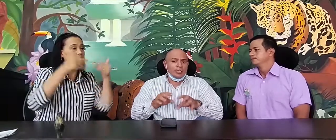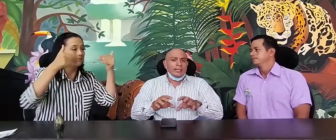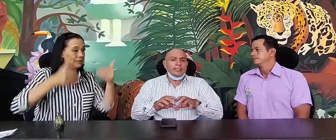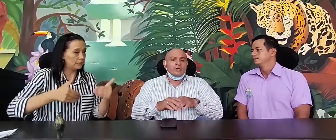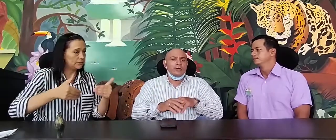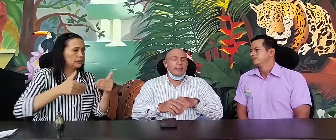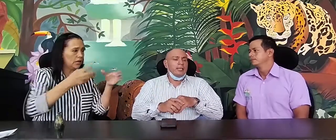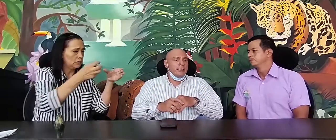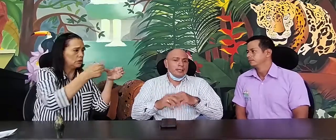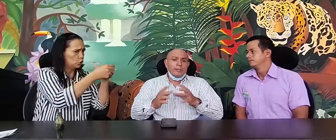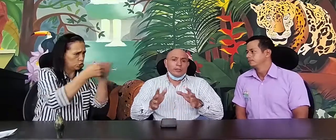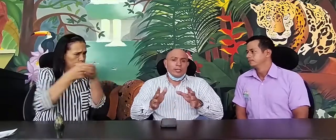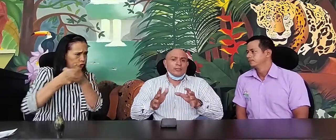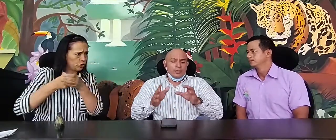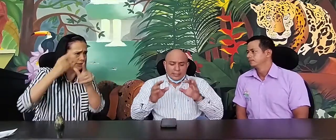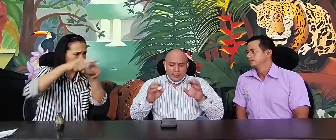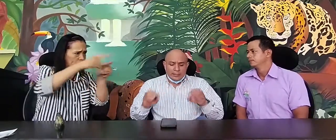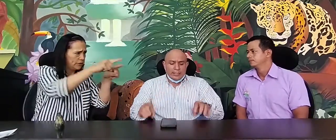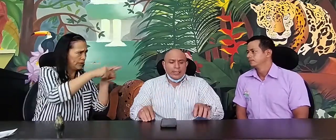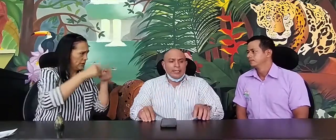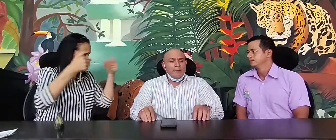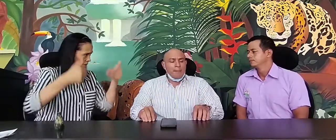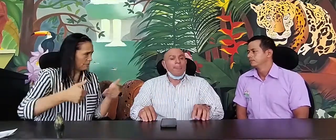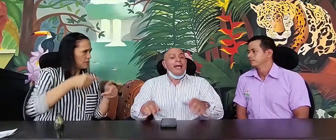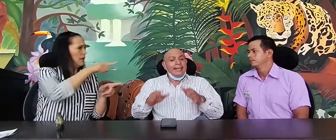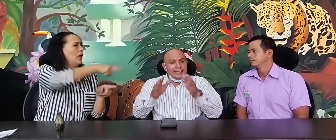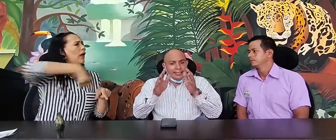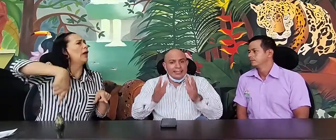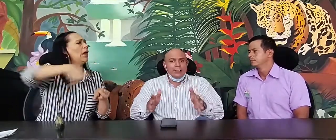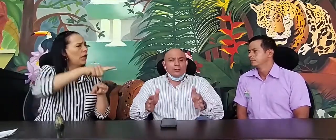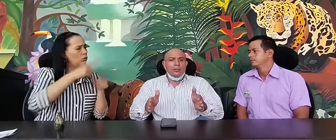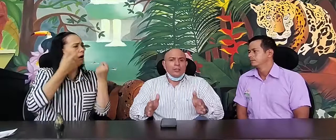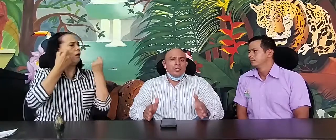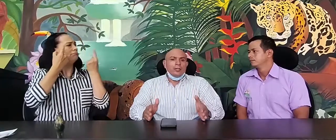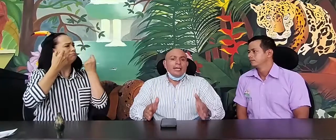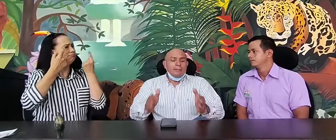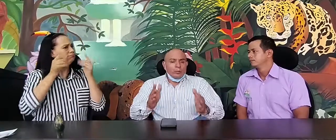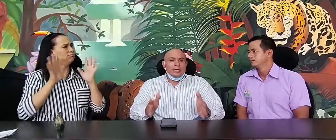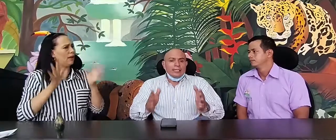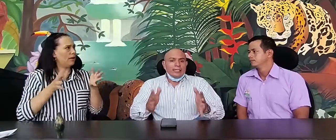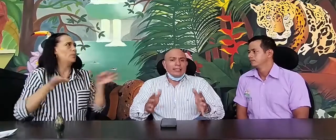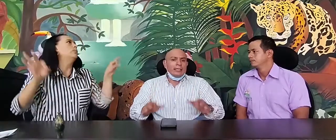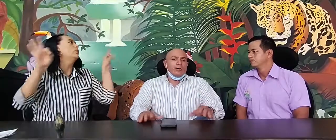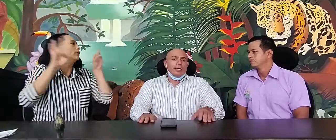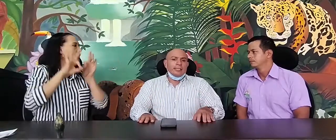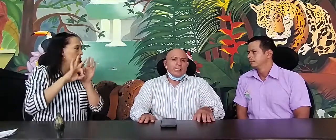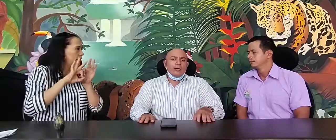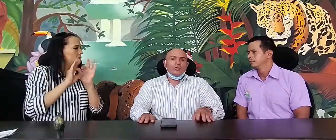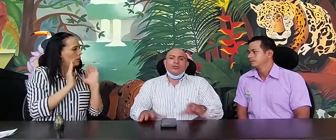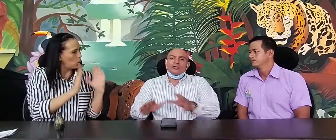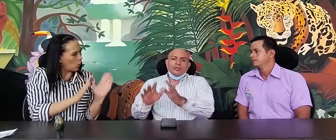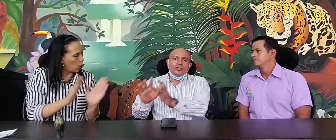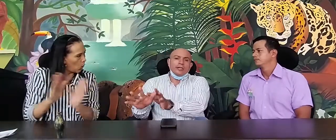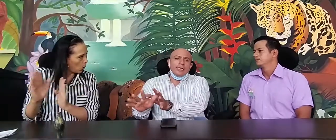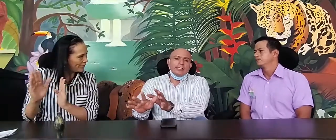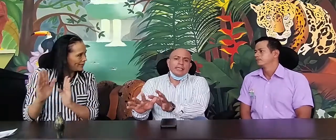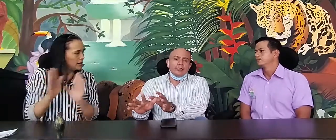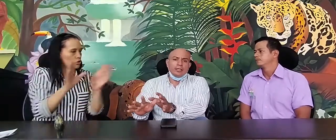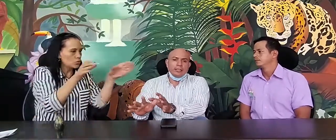organizaciones de personas con discapacidad que han entendido la importancia de tener organizado sus organizaciones,